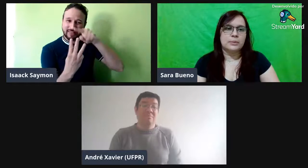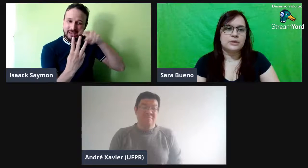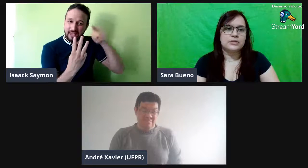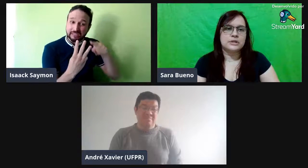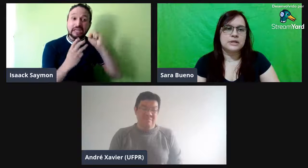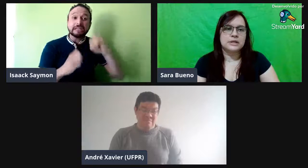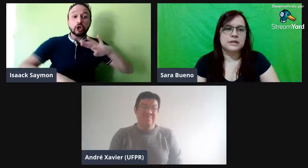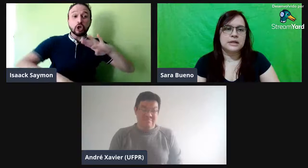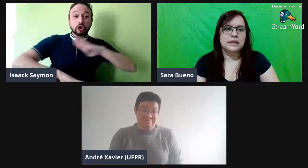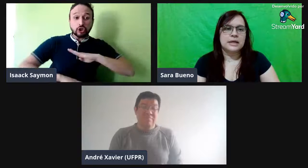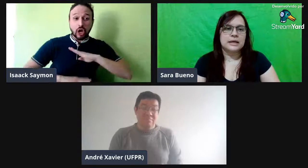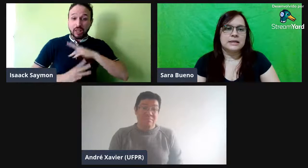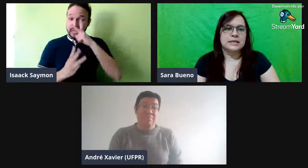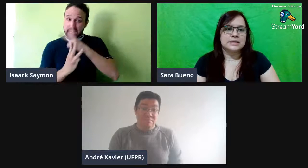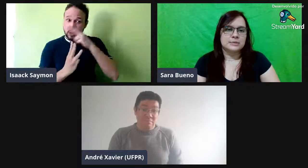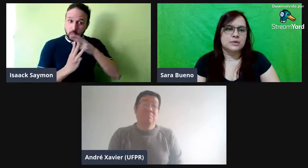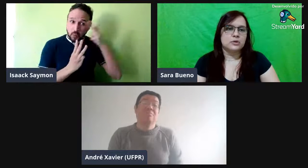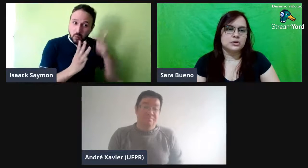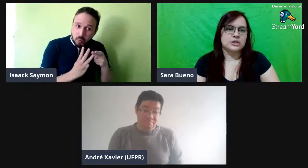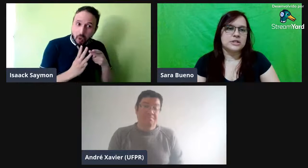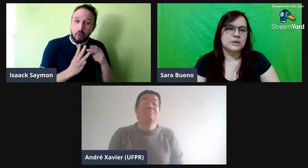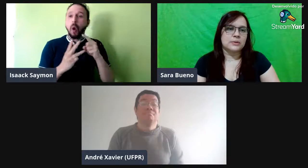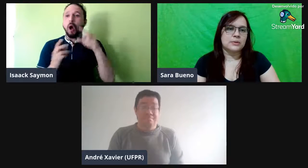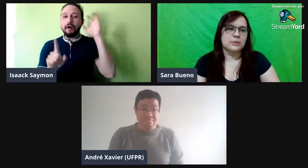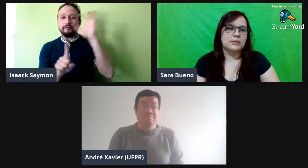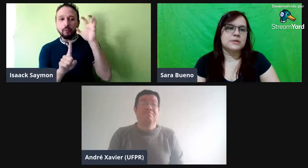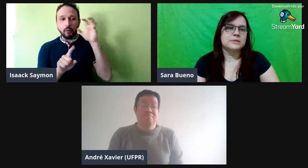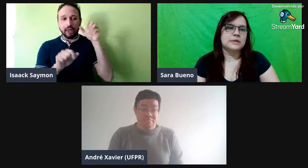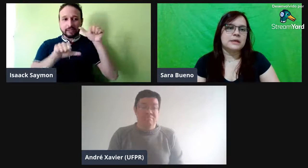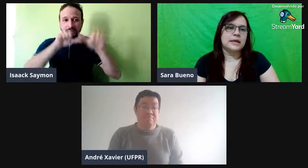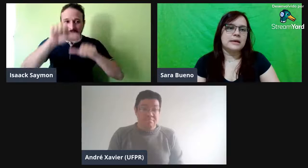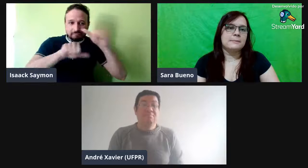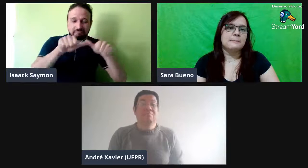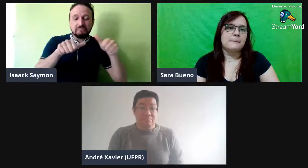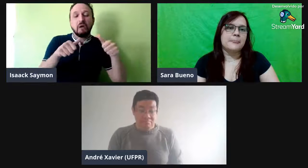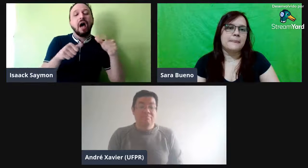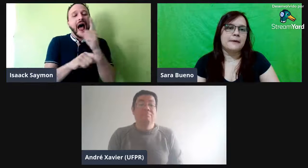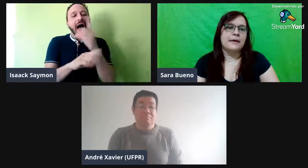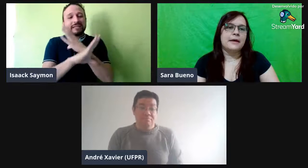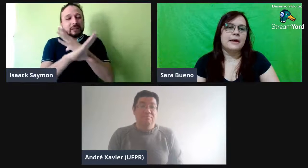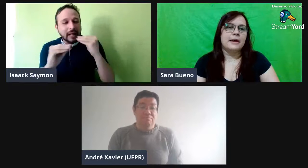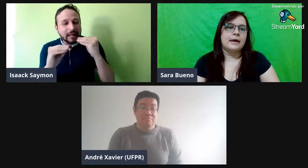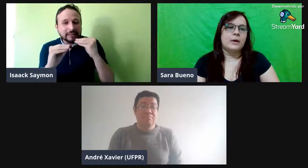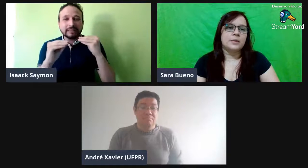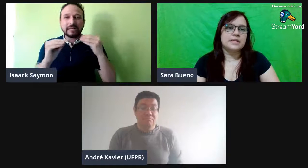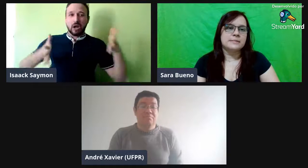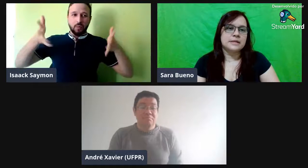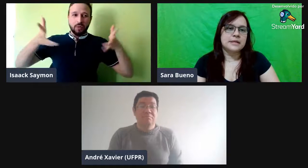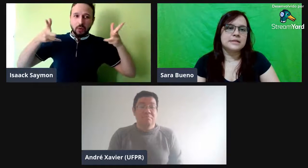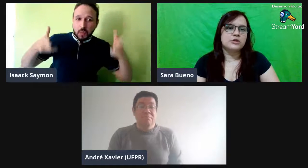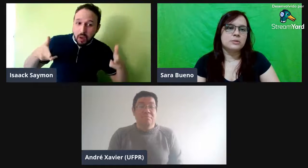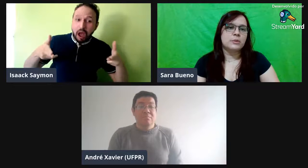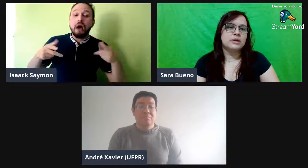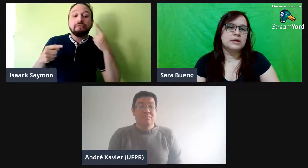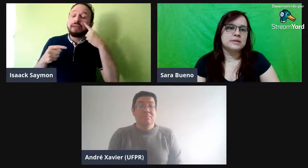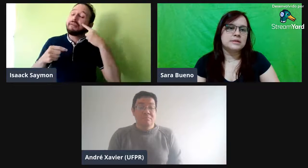por isso que nessas metodologias que eu expliquei, eu percebi que existe uma mudança